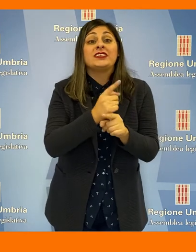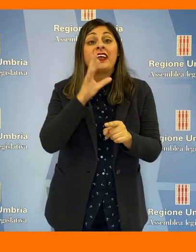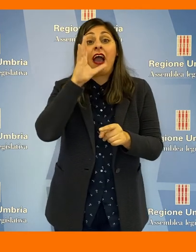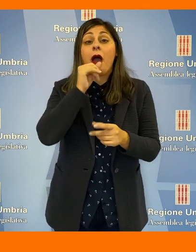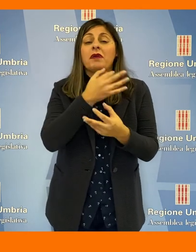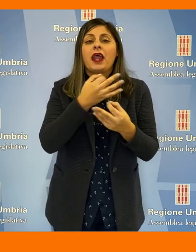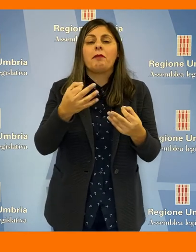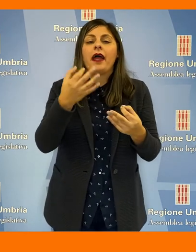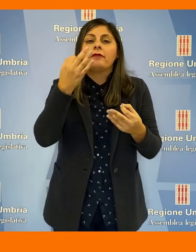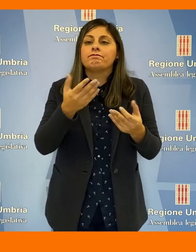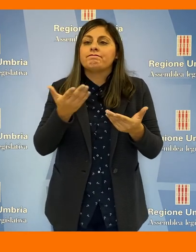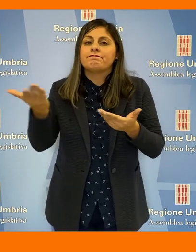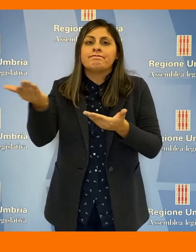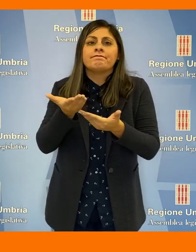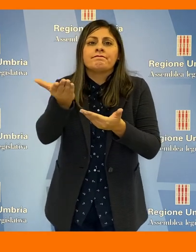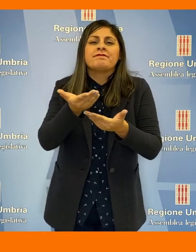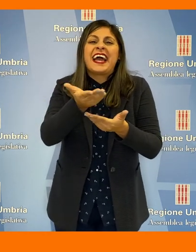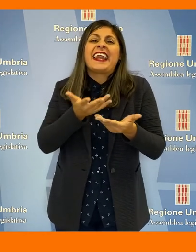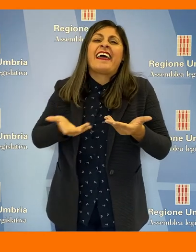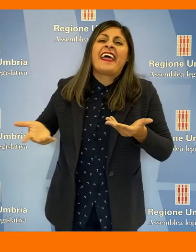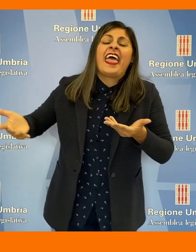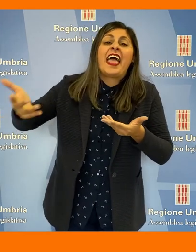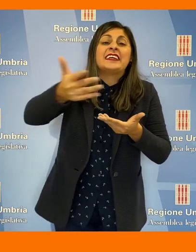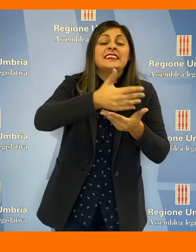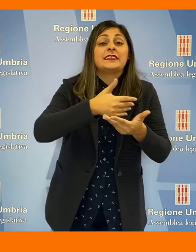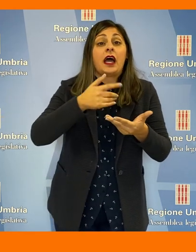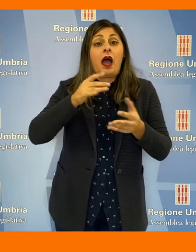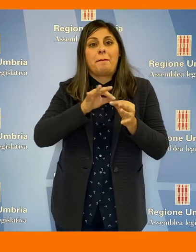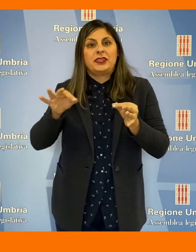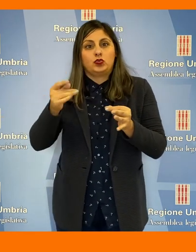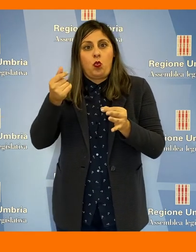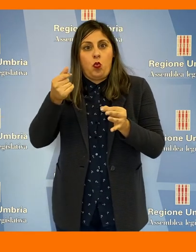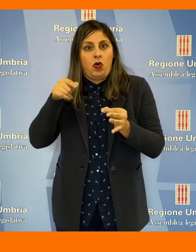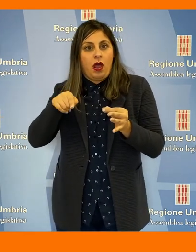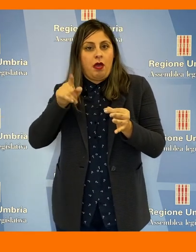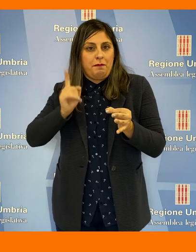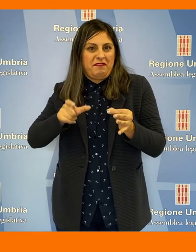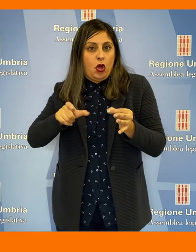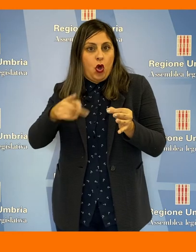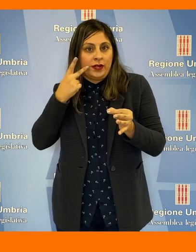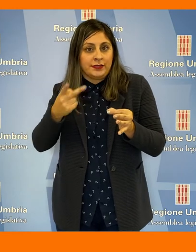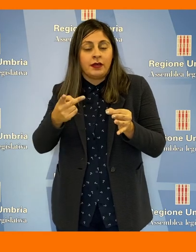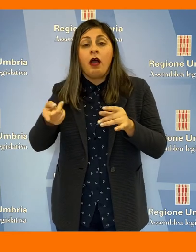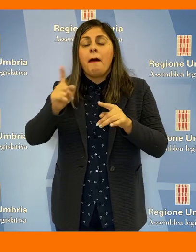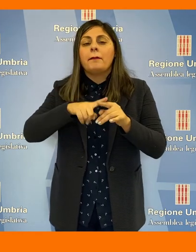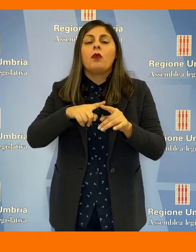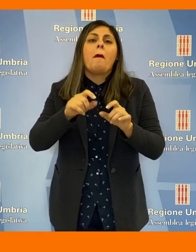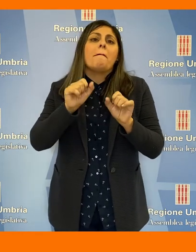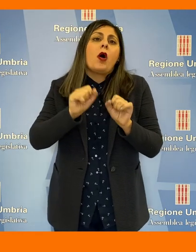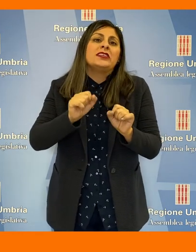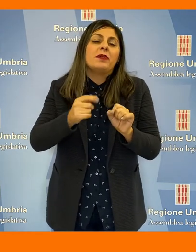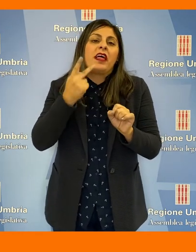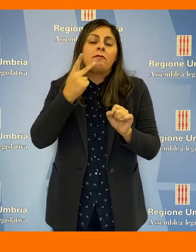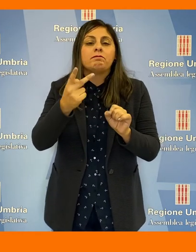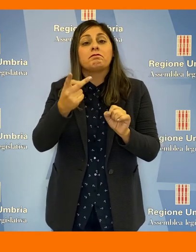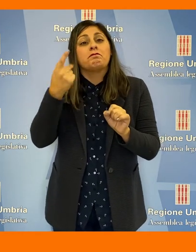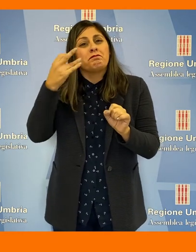prima l'intera domanda di ricostruzione e quindi del fabbisogno finanziario, la possibilità di prevedere fondi del Recovery